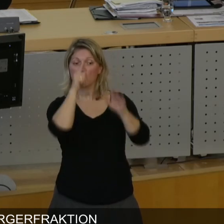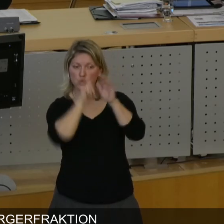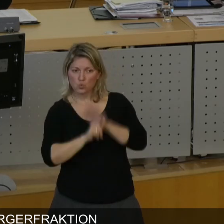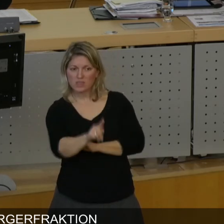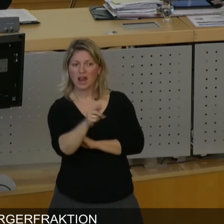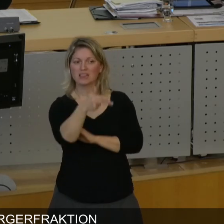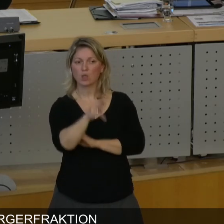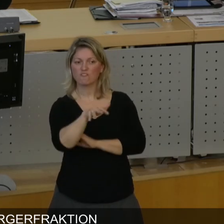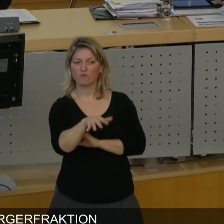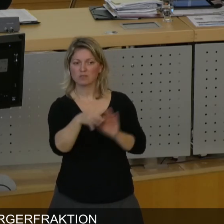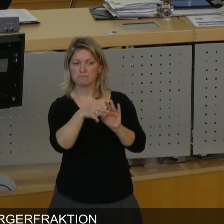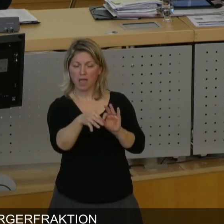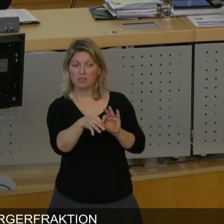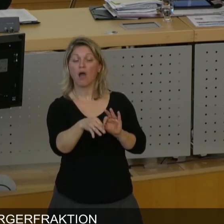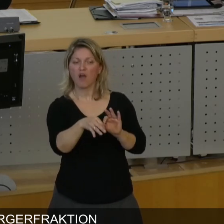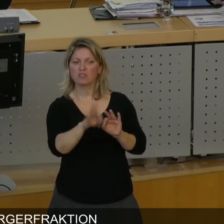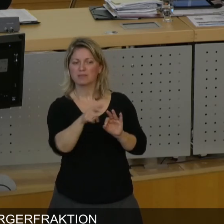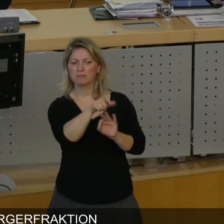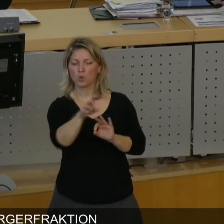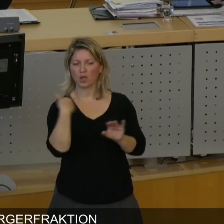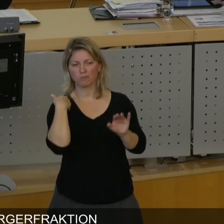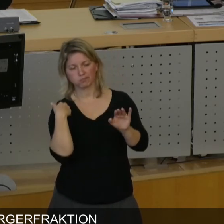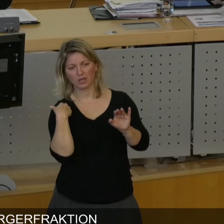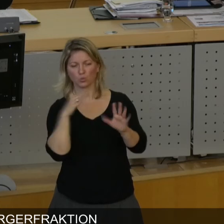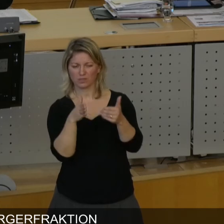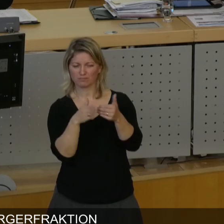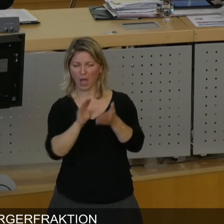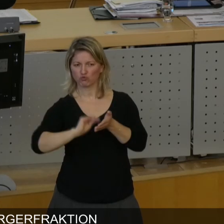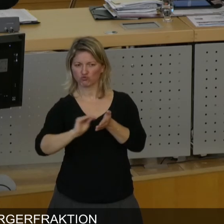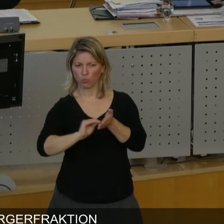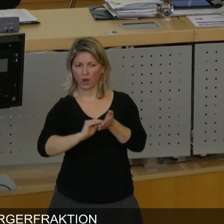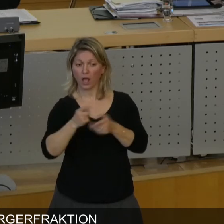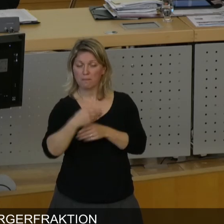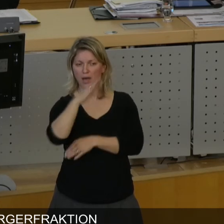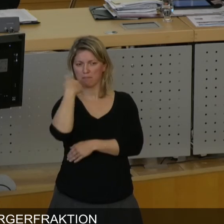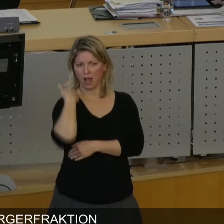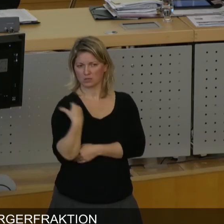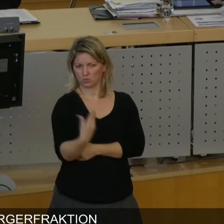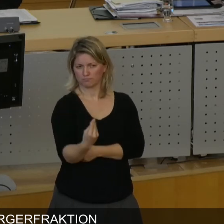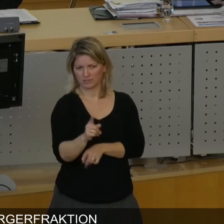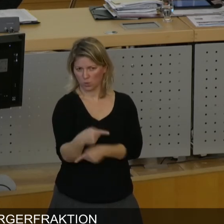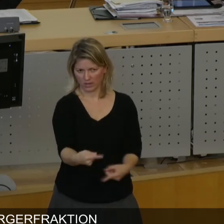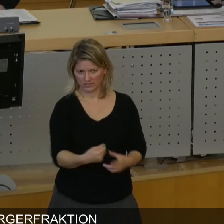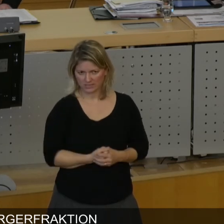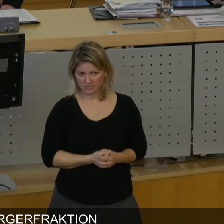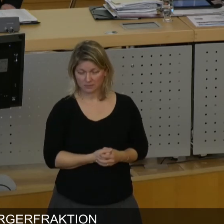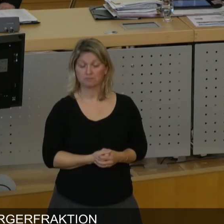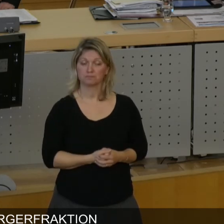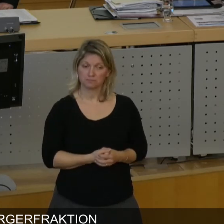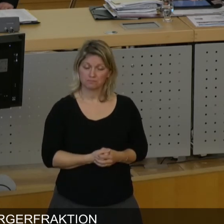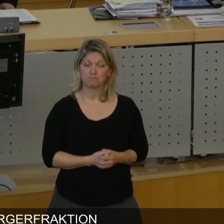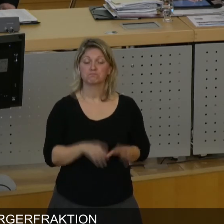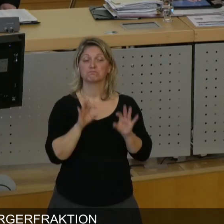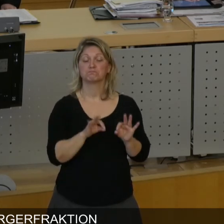haben, um die Bürger zu entlasten und vor allen Dingen um die Schule, die dort an ist, um die nicht mehr zu belasten. Die Idee ist, die die